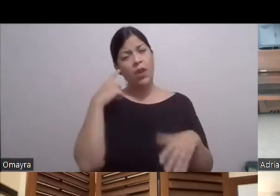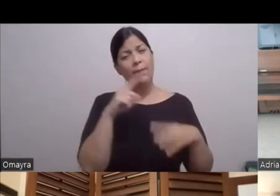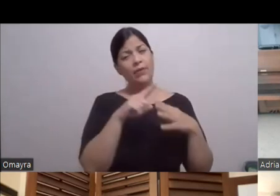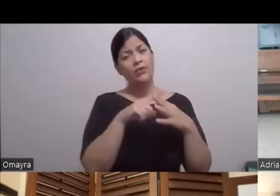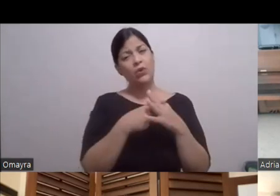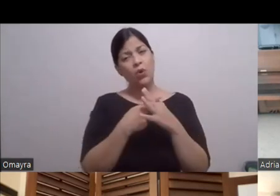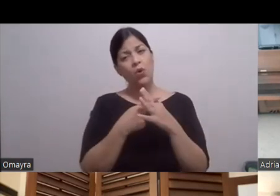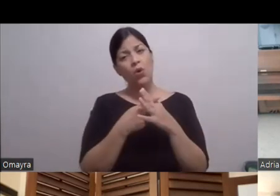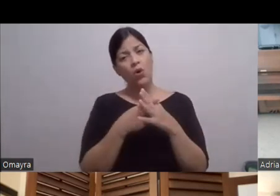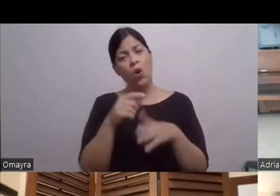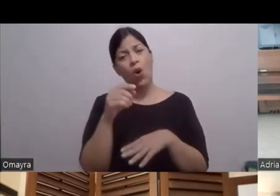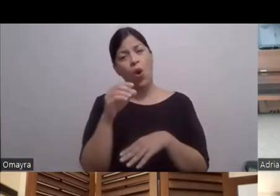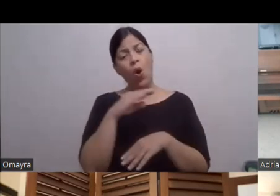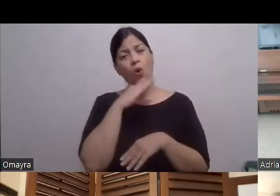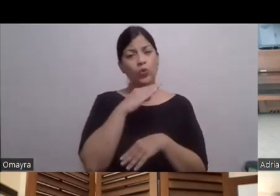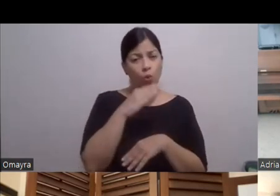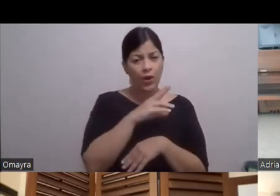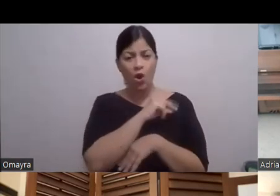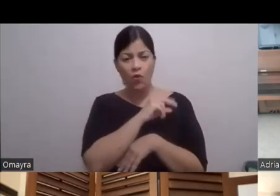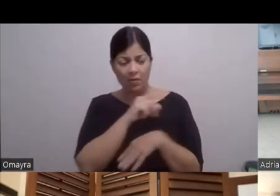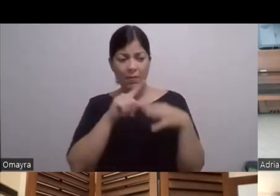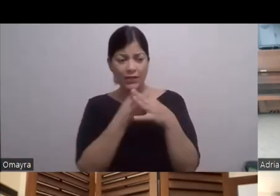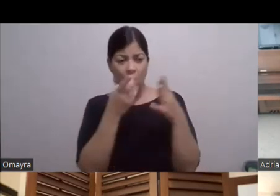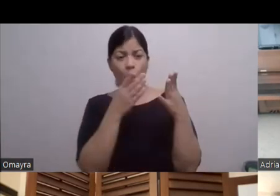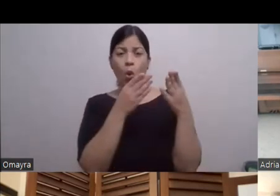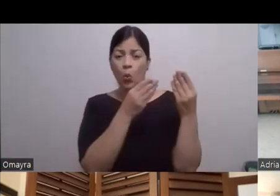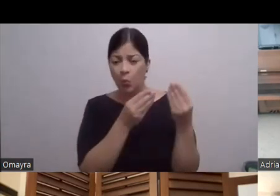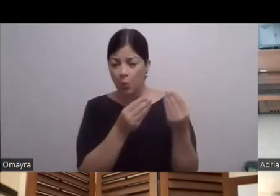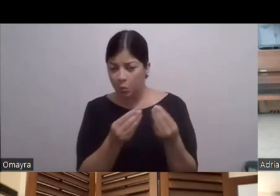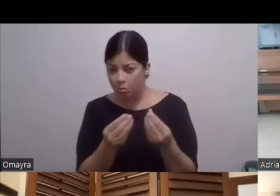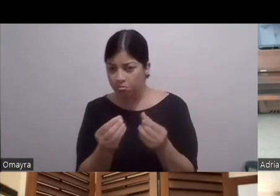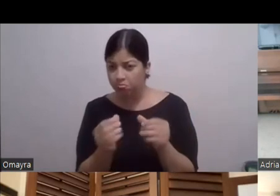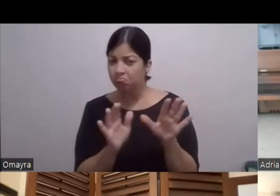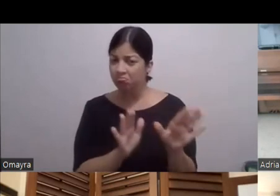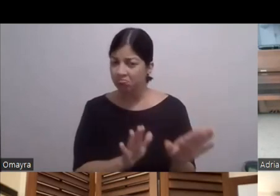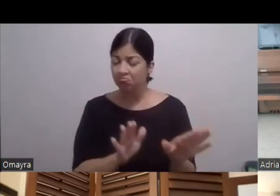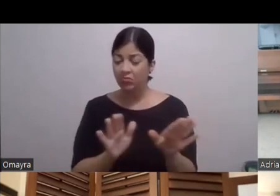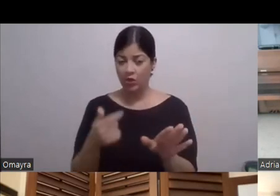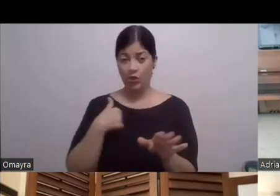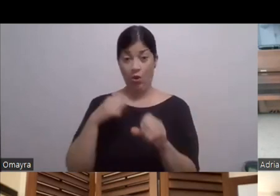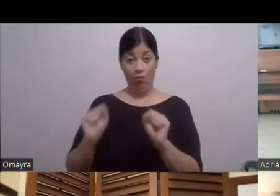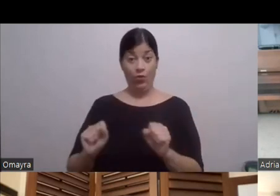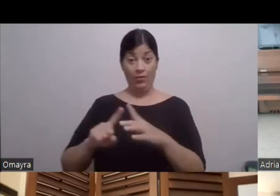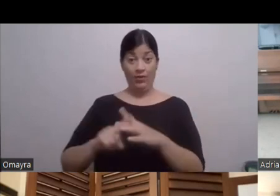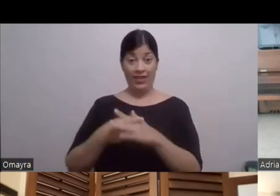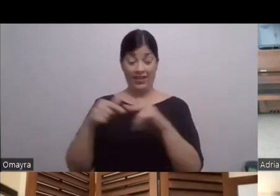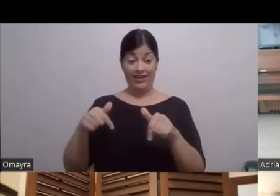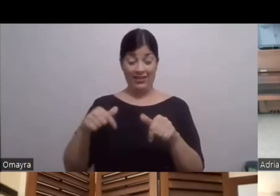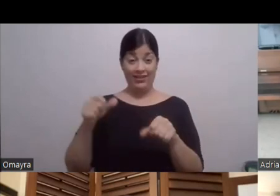A aflojar la cosa Yo pude hacer aquí La película Panamá Que fue